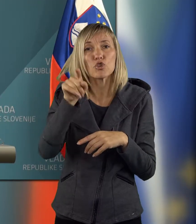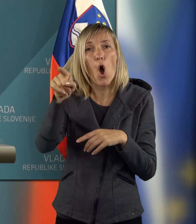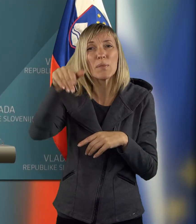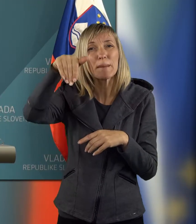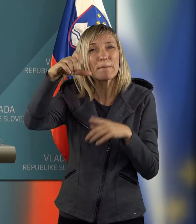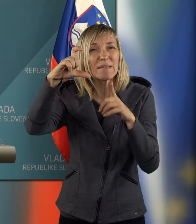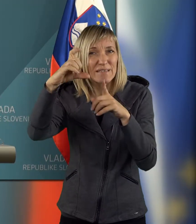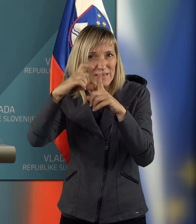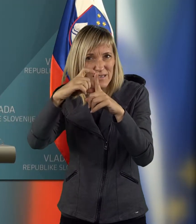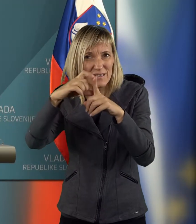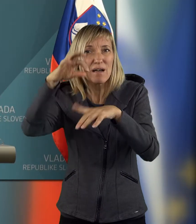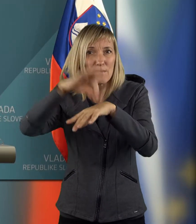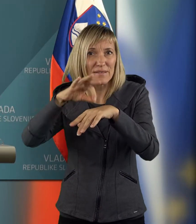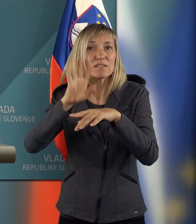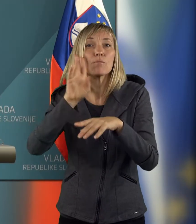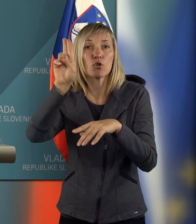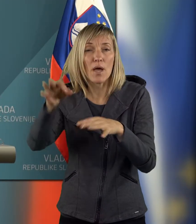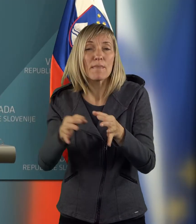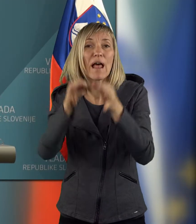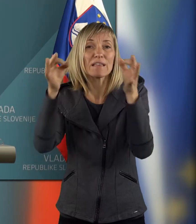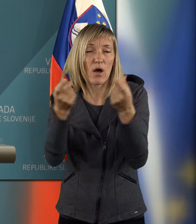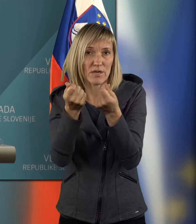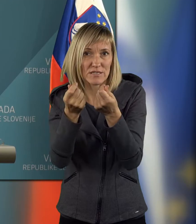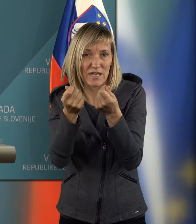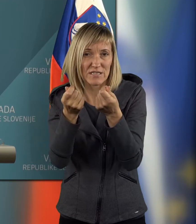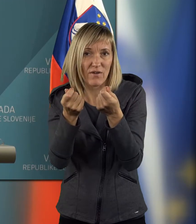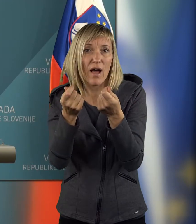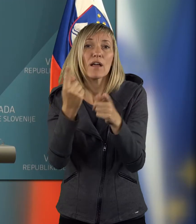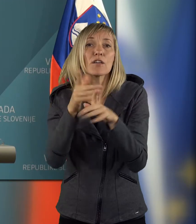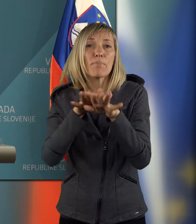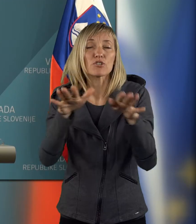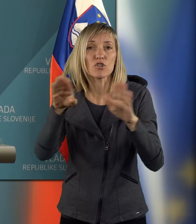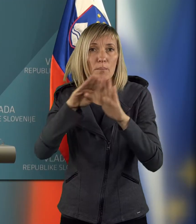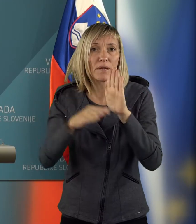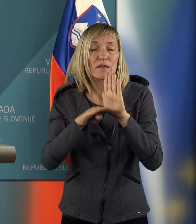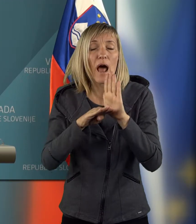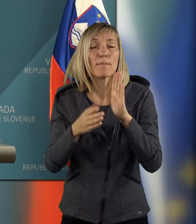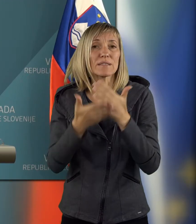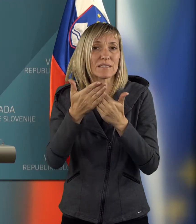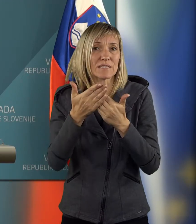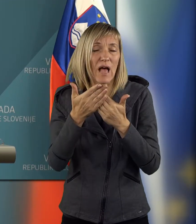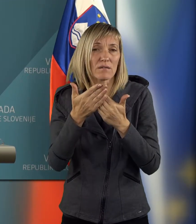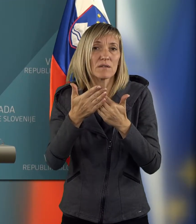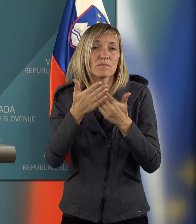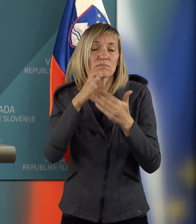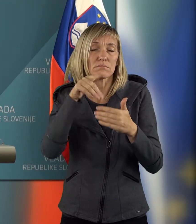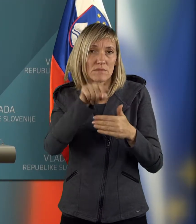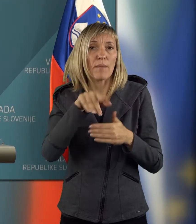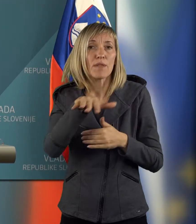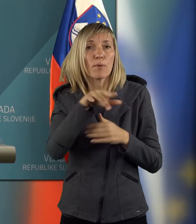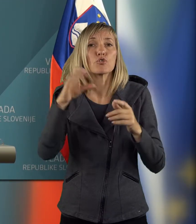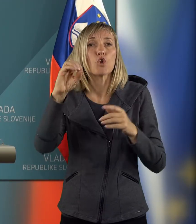imeli javno sredstvo in širitev programa pri Zavodu za zdravstveno zavarovanje na področju